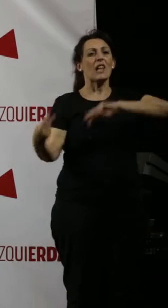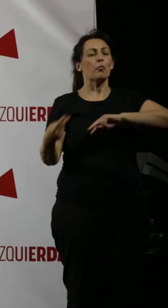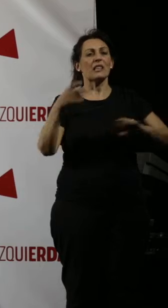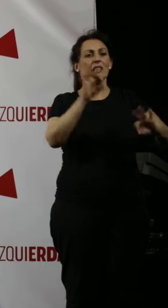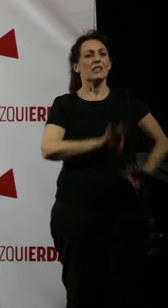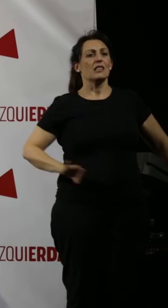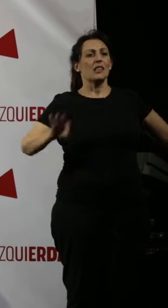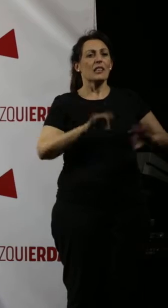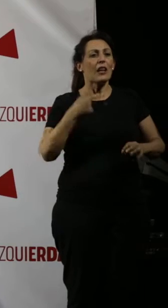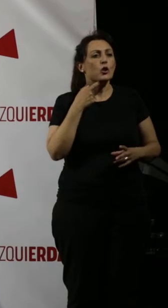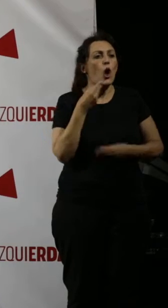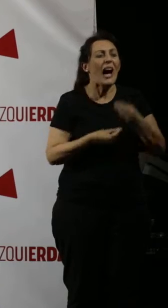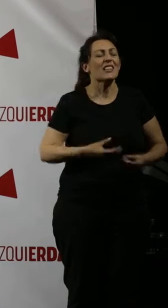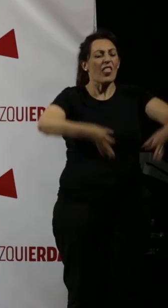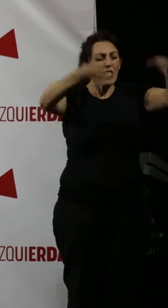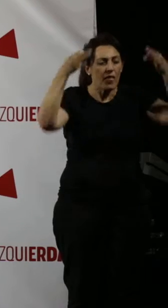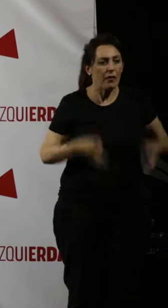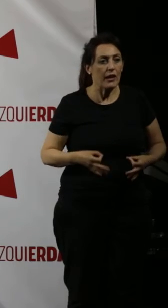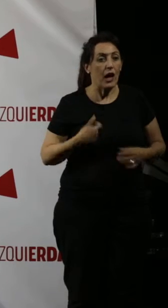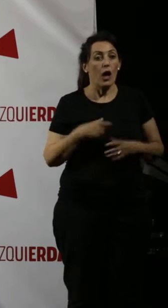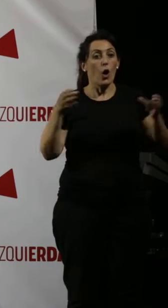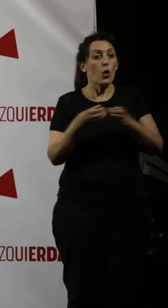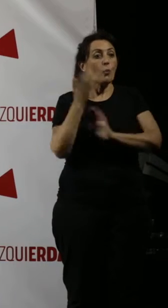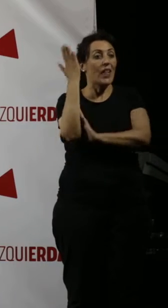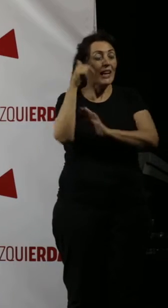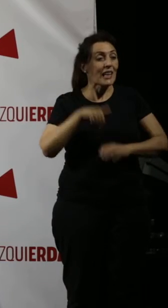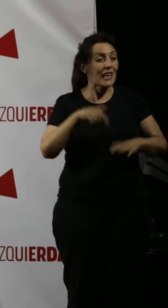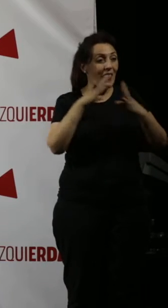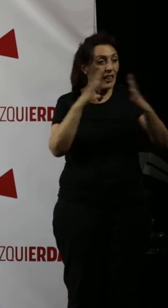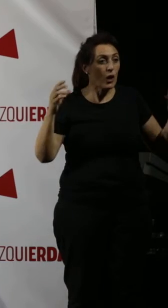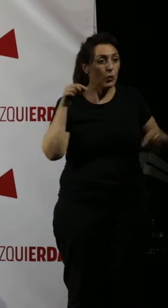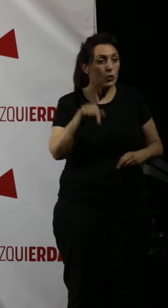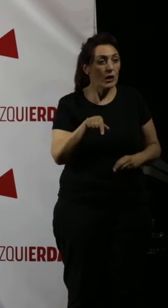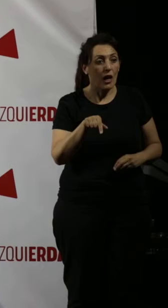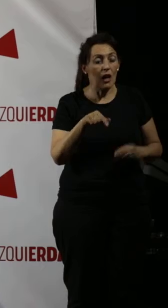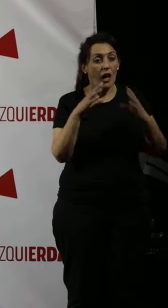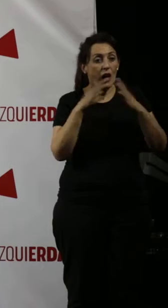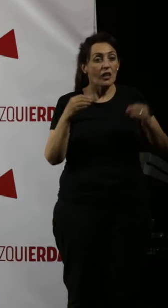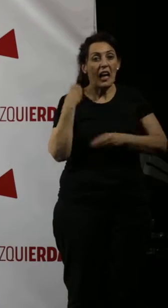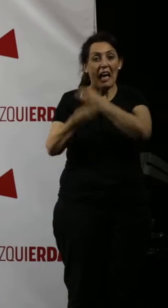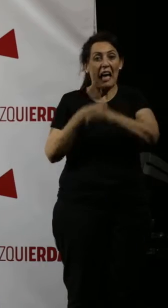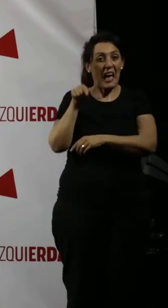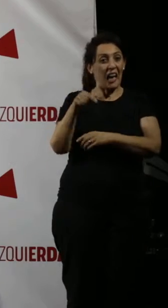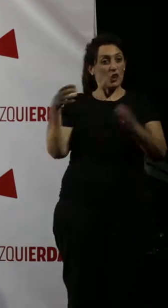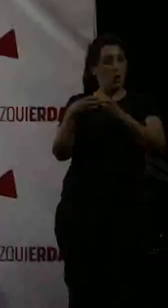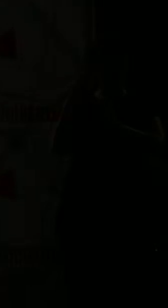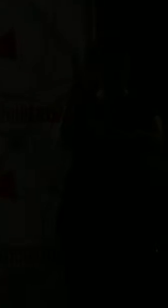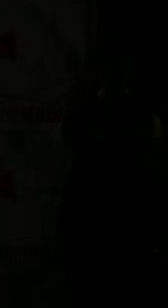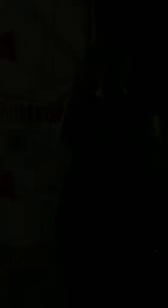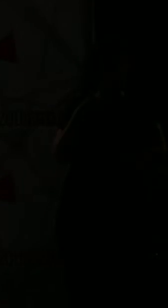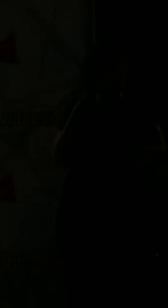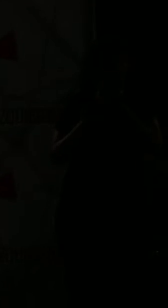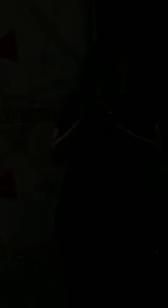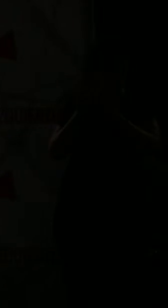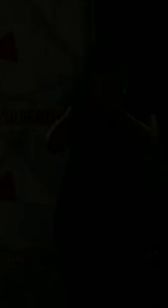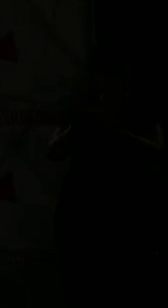hace. Y desde luego a la derecha os tengo que decir en Andalucía que ellos en los hechos los conoceremos.